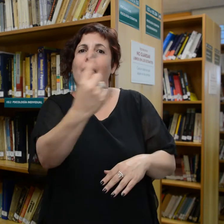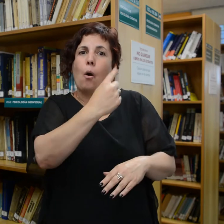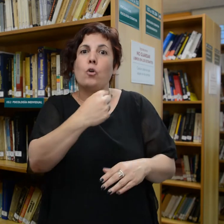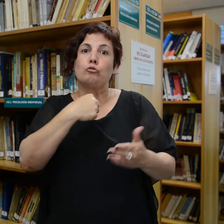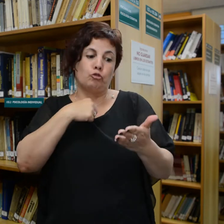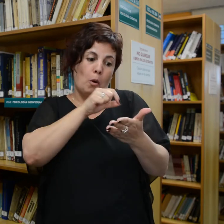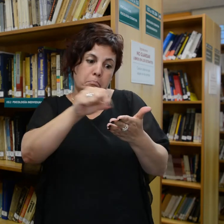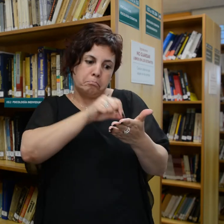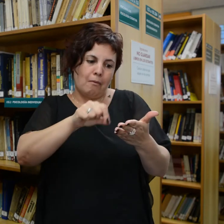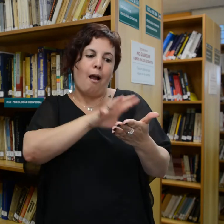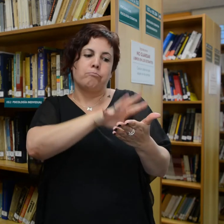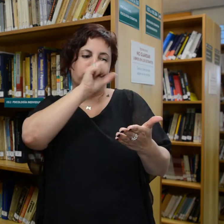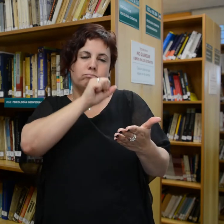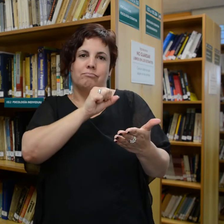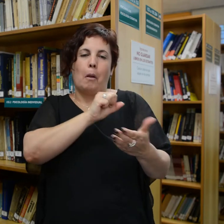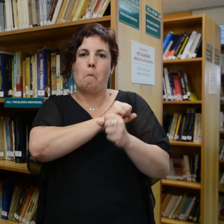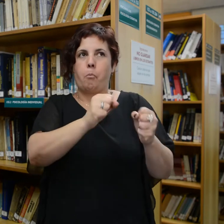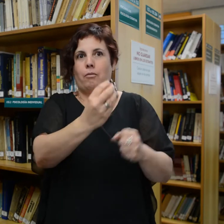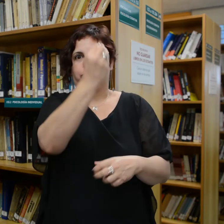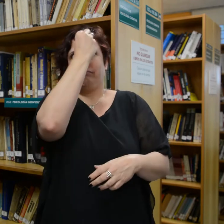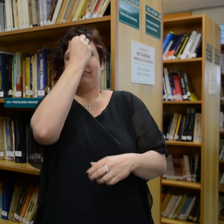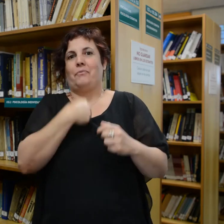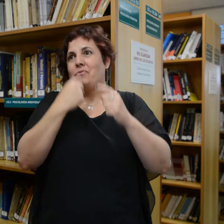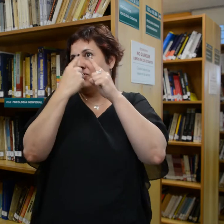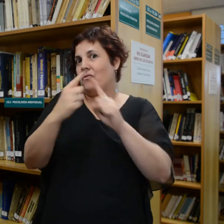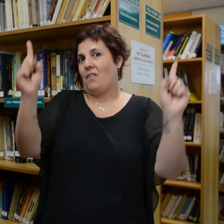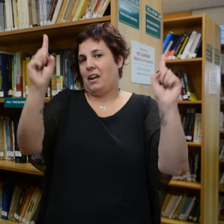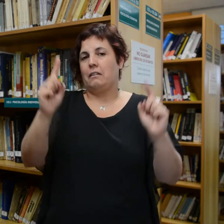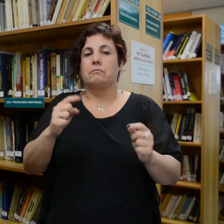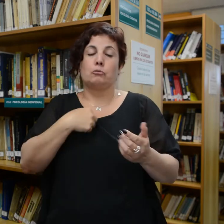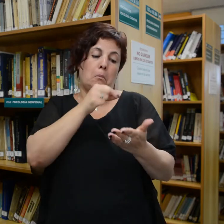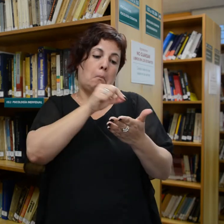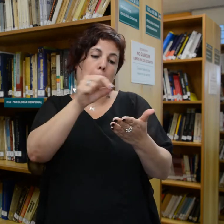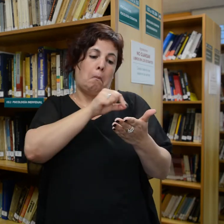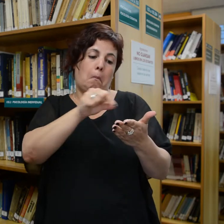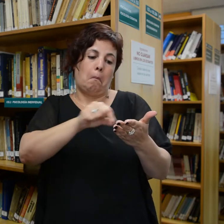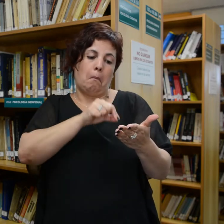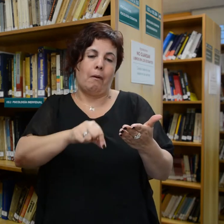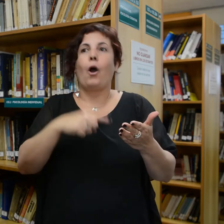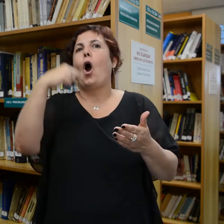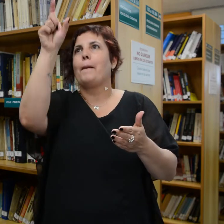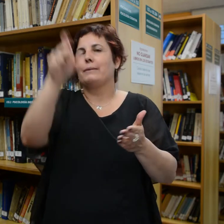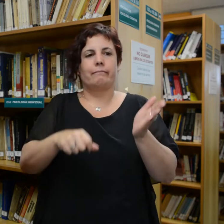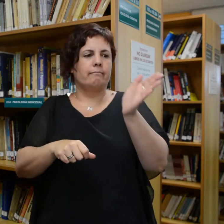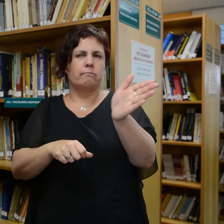que lo realiza, pues aprendemos de forma diferente. El subrayado dificulta la comprensión de otra persona.